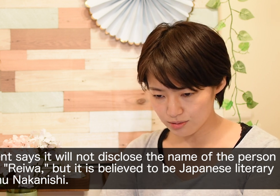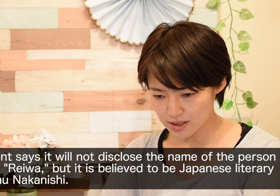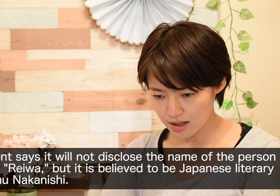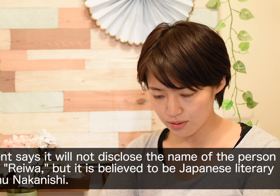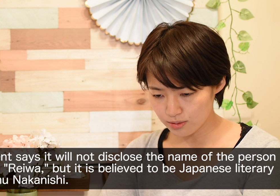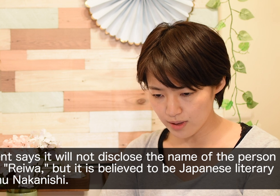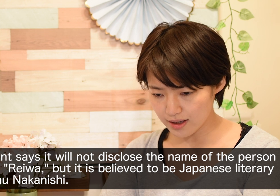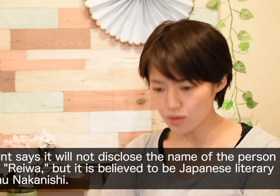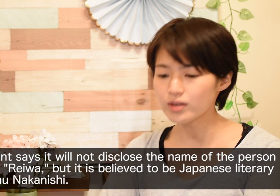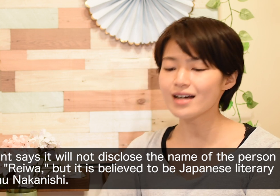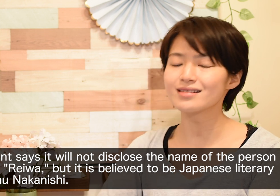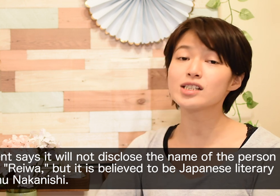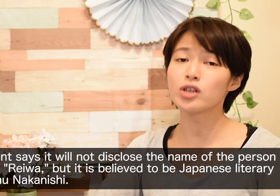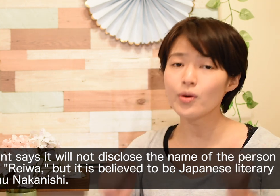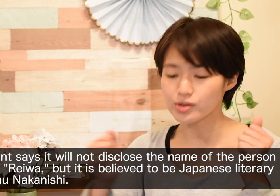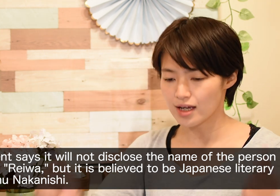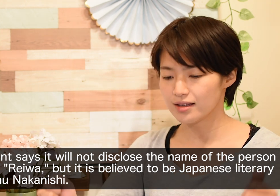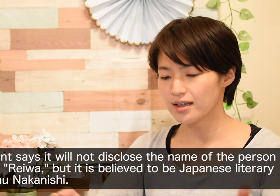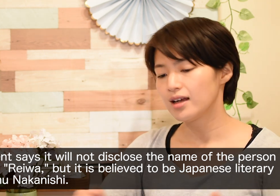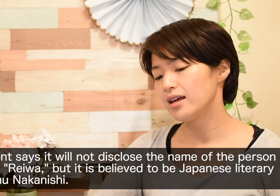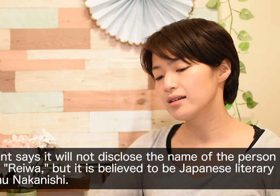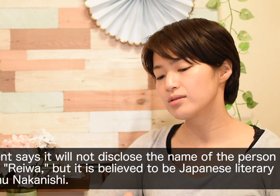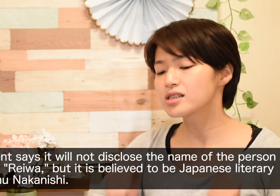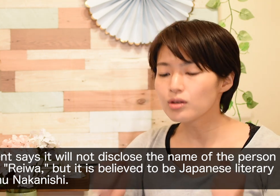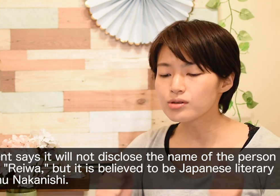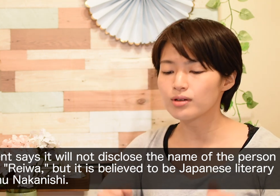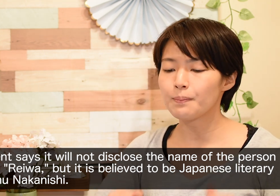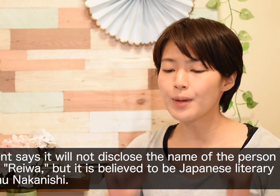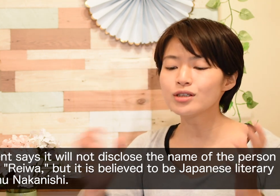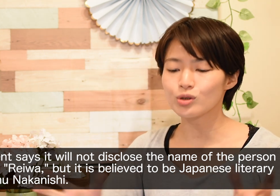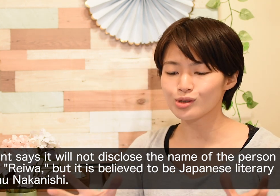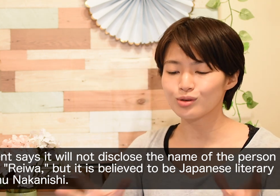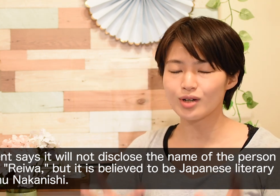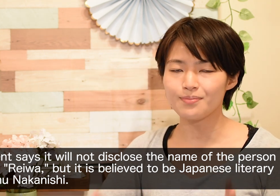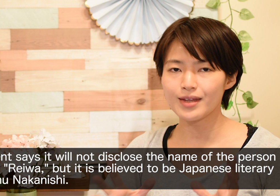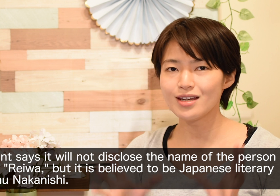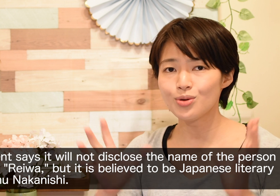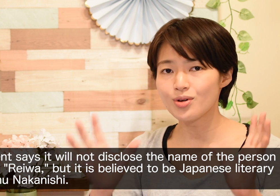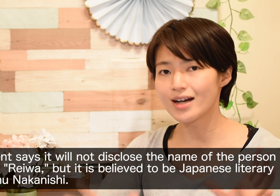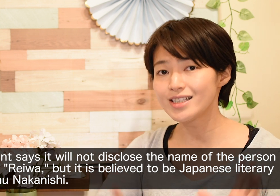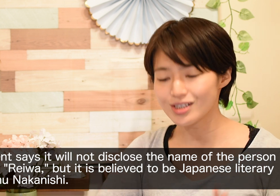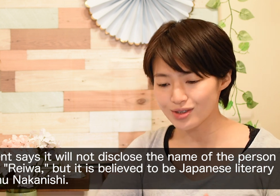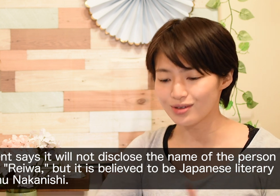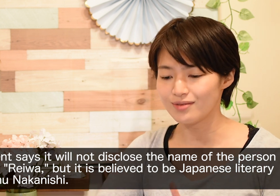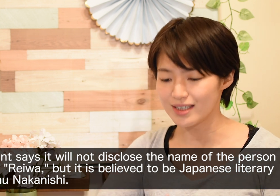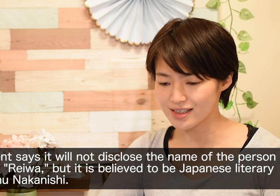っと、政府はit will not discloseえっと、close、これ、暴露するとか内容を開示するという意味です